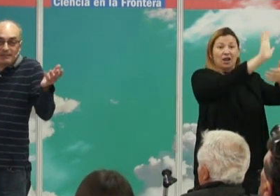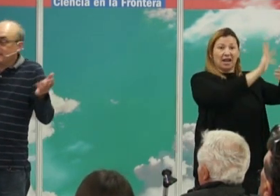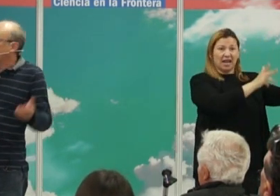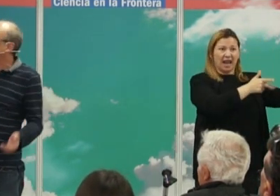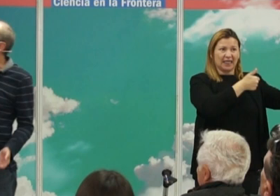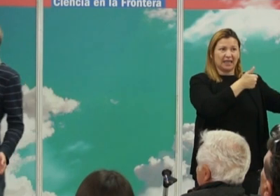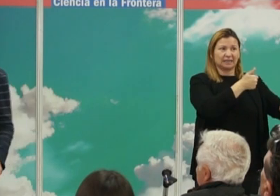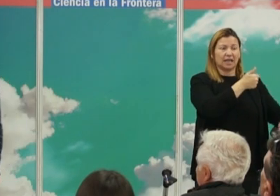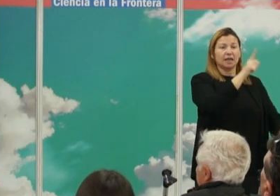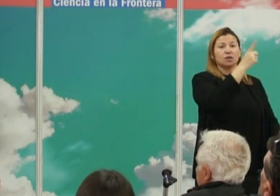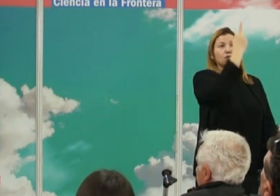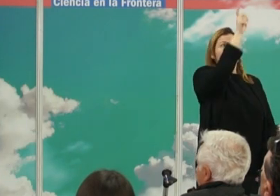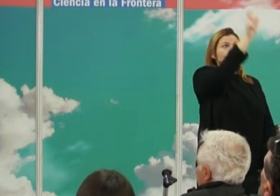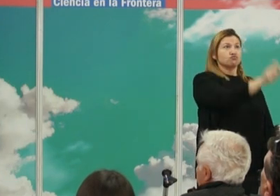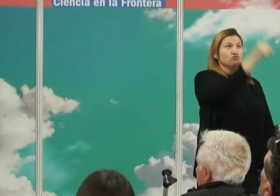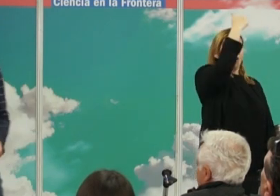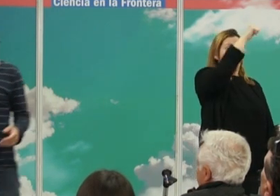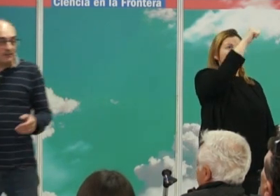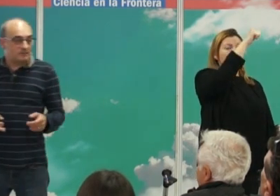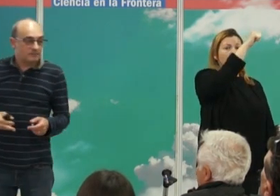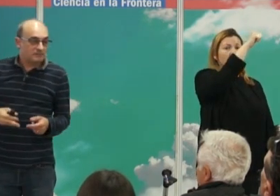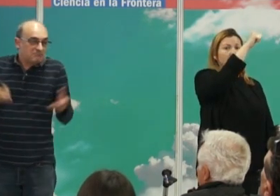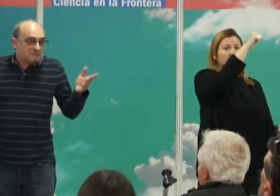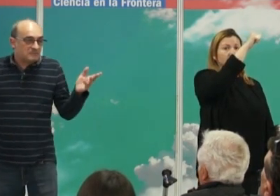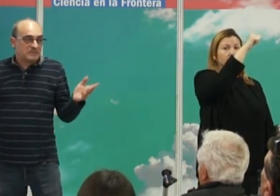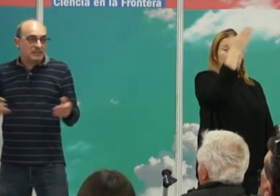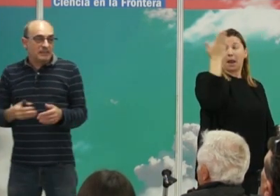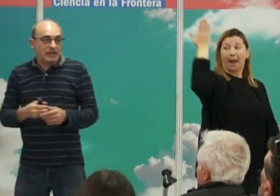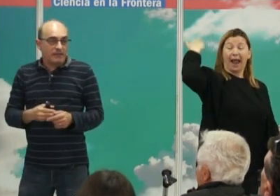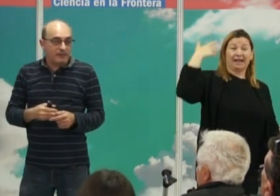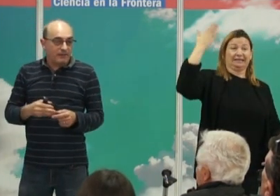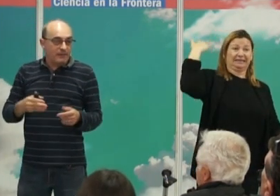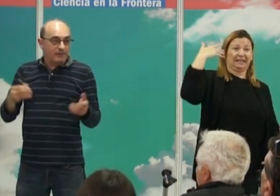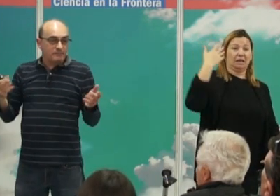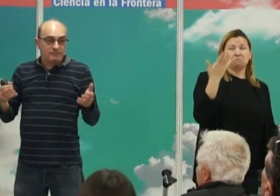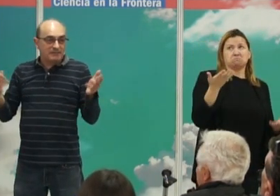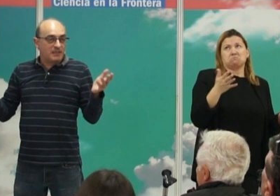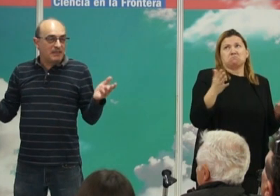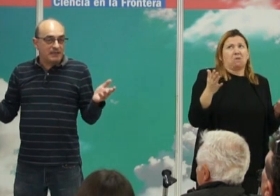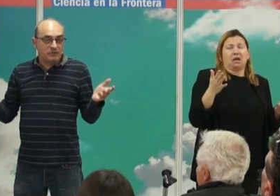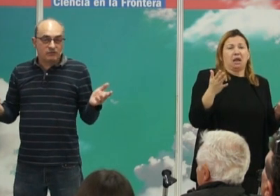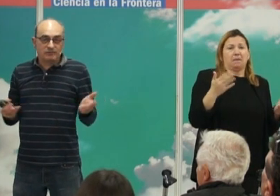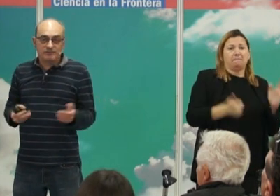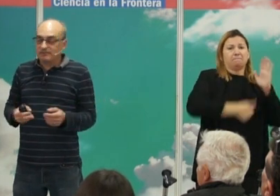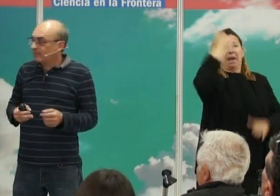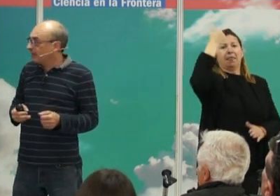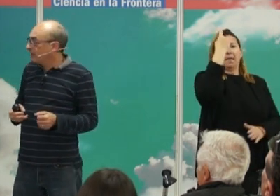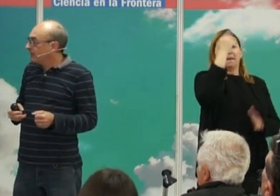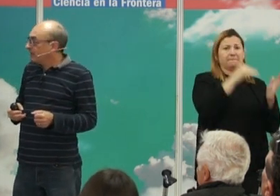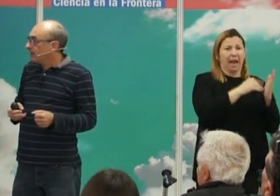derivan de un hombre en el pasado hace quizá más de mil años